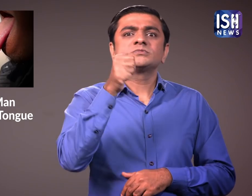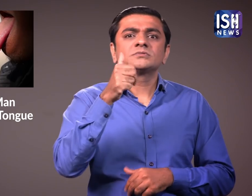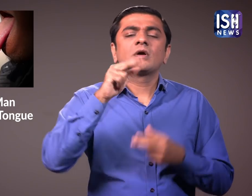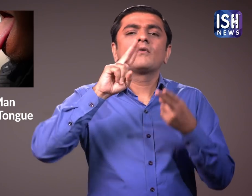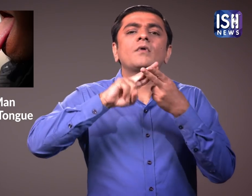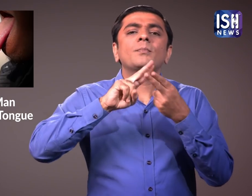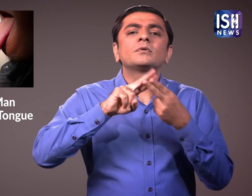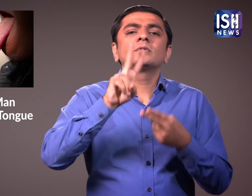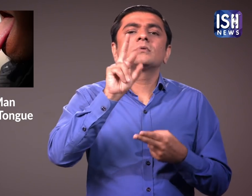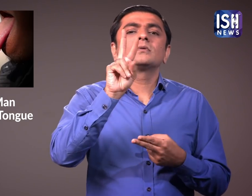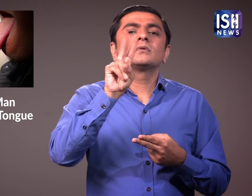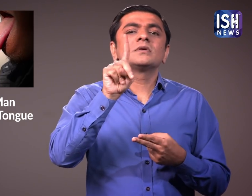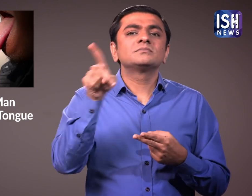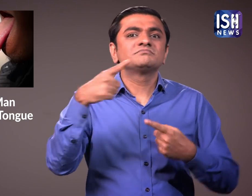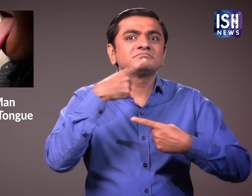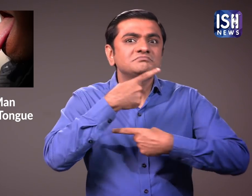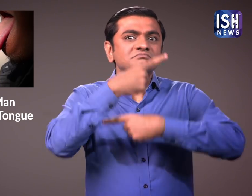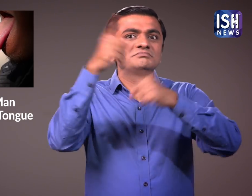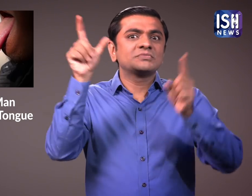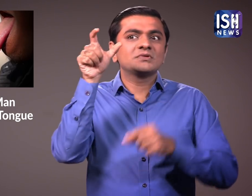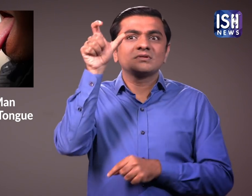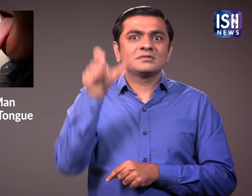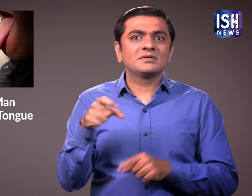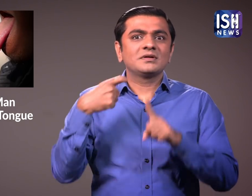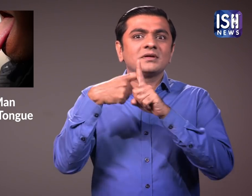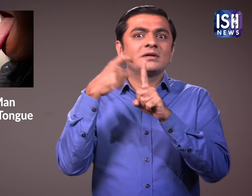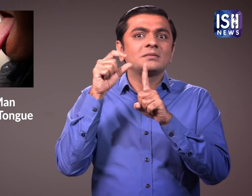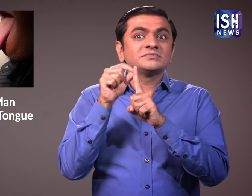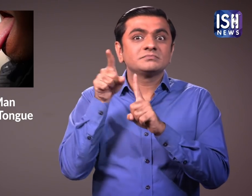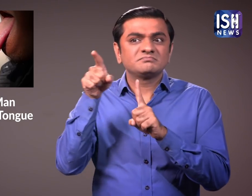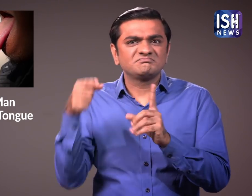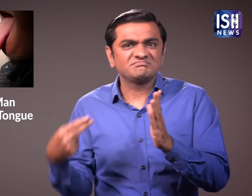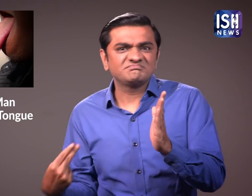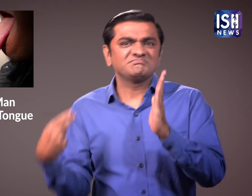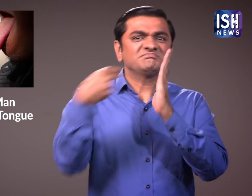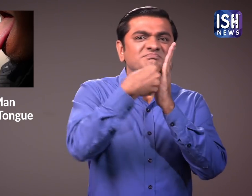26 फरवरी को उनका नाम इंडिया बुक ओफ रेकॉर्ड में दर्ज हो गया है.